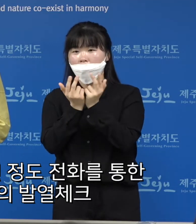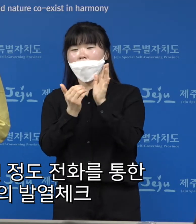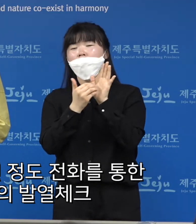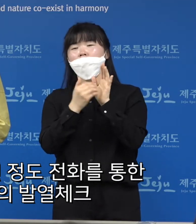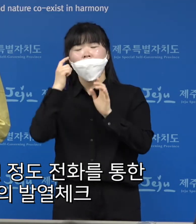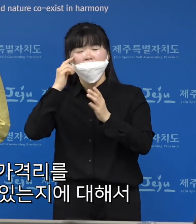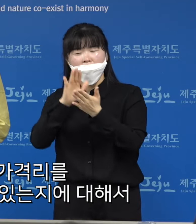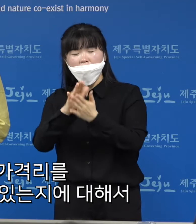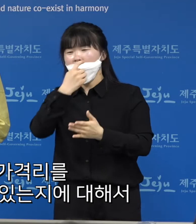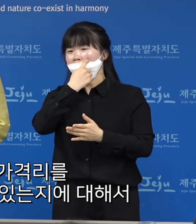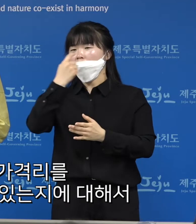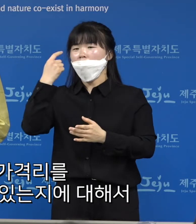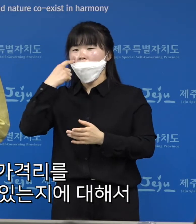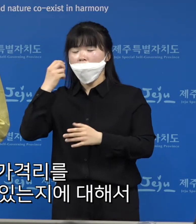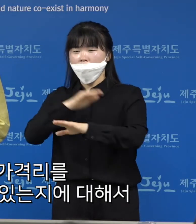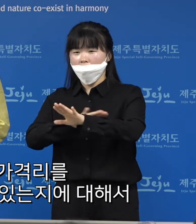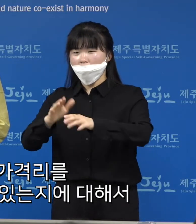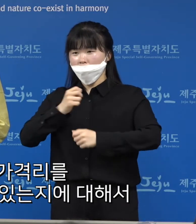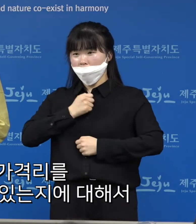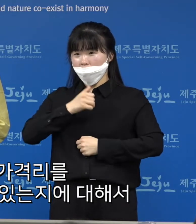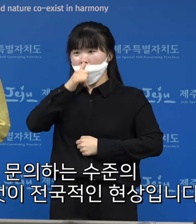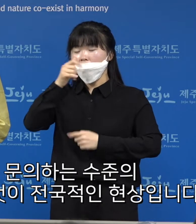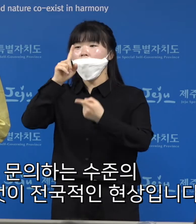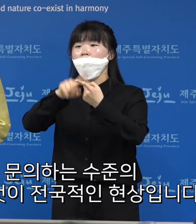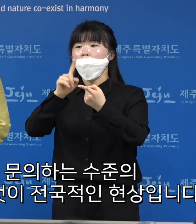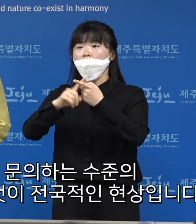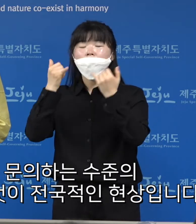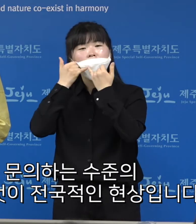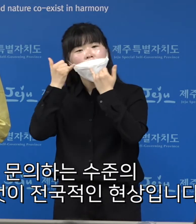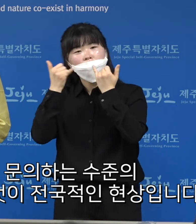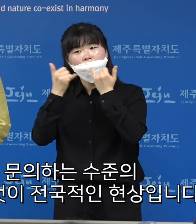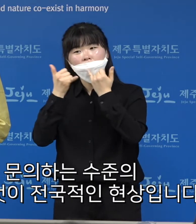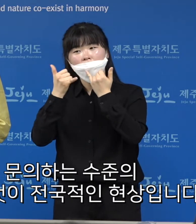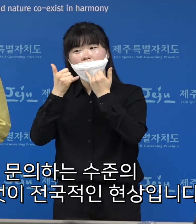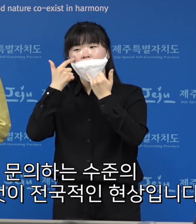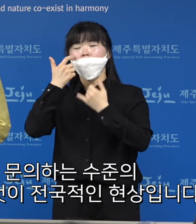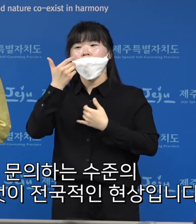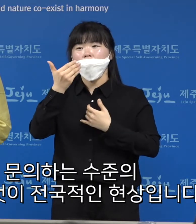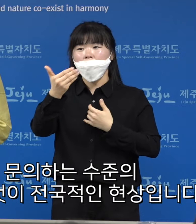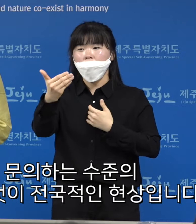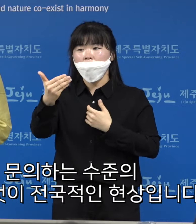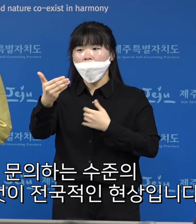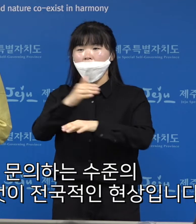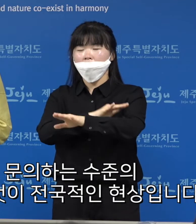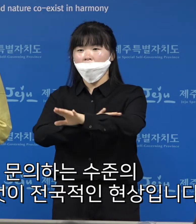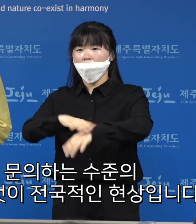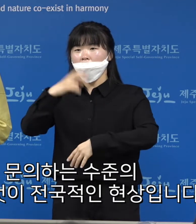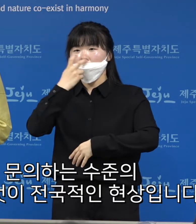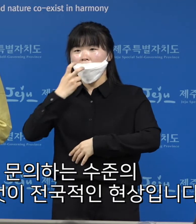체크와 자가격리를 잘 지키고 있는지에 대해서 전화상으로 문의하는 수준의 관리가 되고 있는 것이